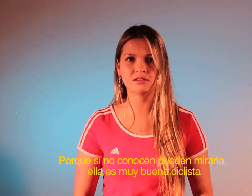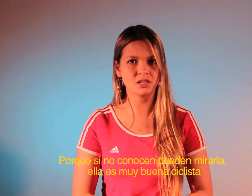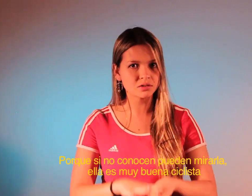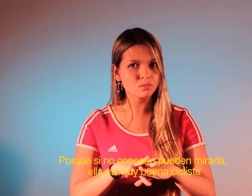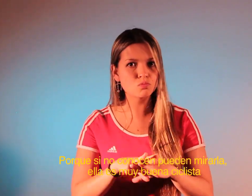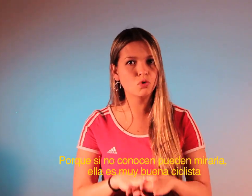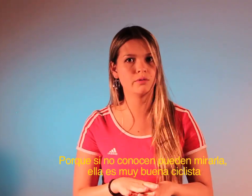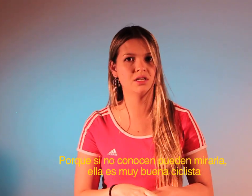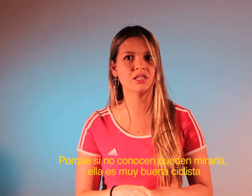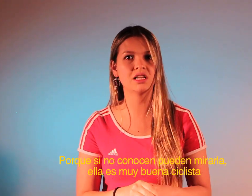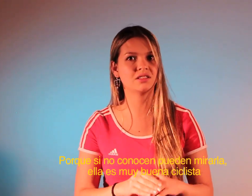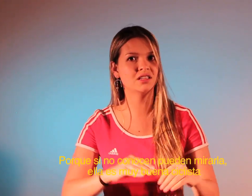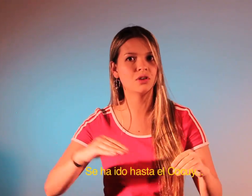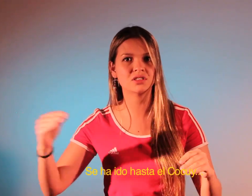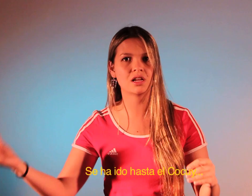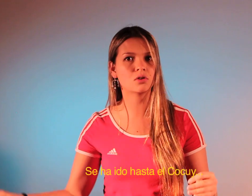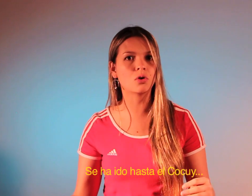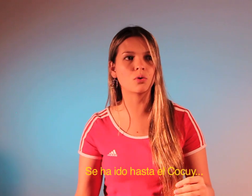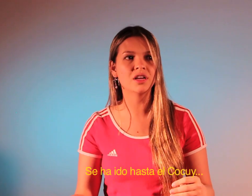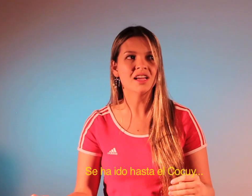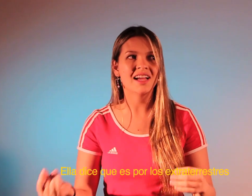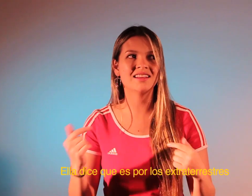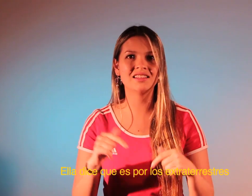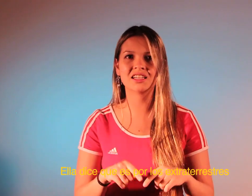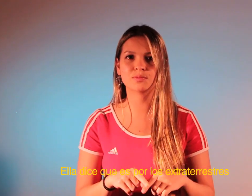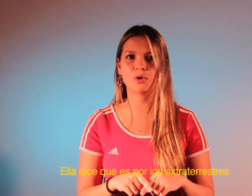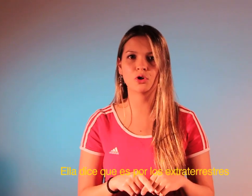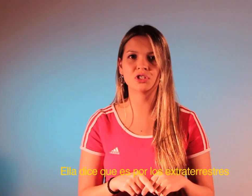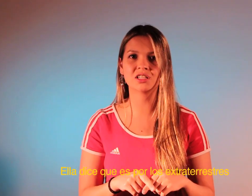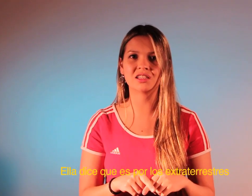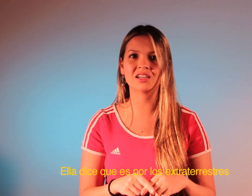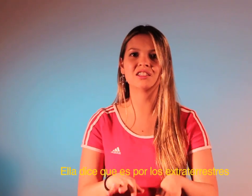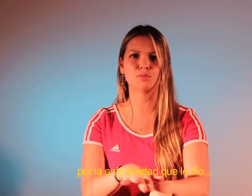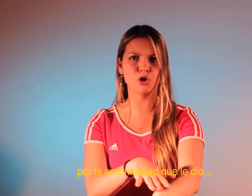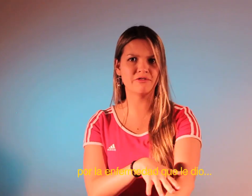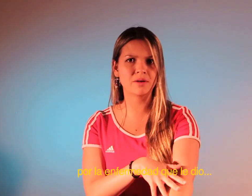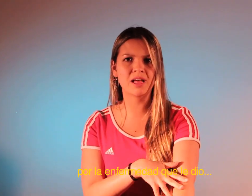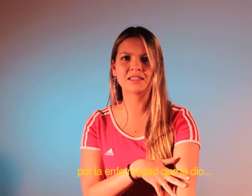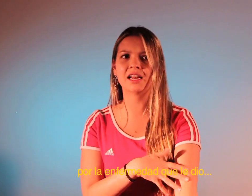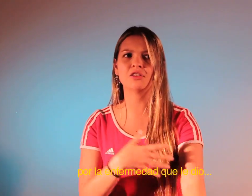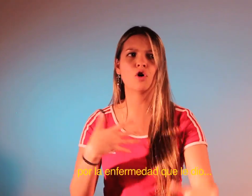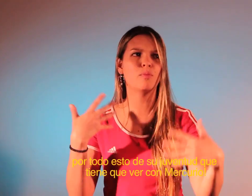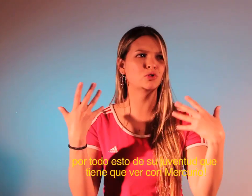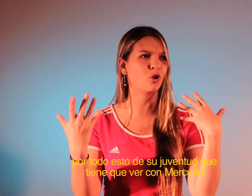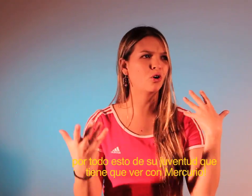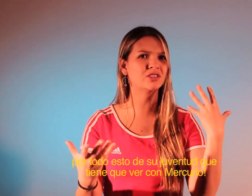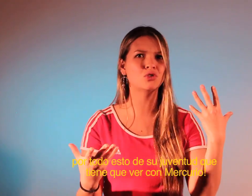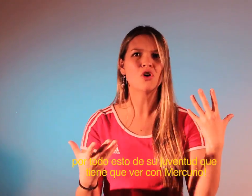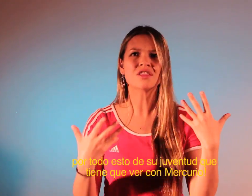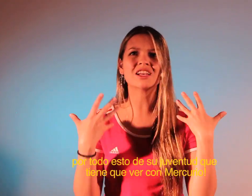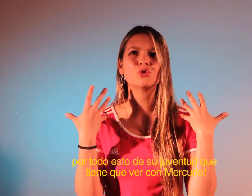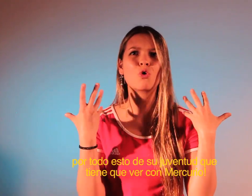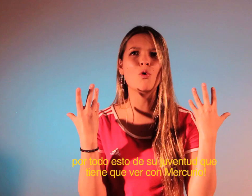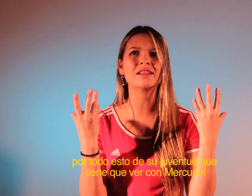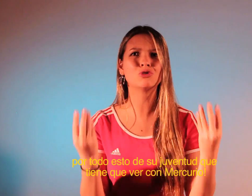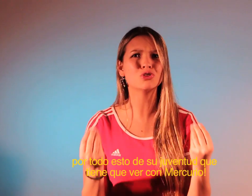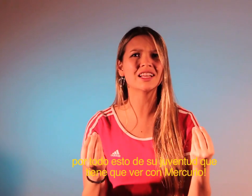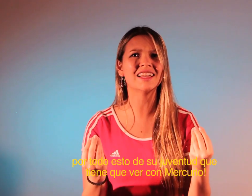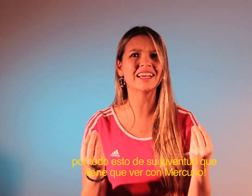es muy buena ciclista, se ha ido hasta el Cocuy. Ella dice que es por los extraterrestres, por la enfermedad que le dio, por todo esto de su juventud que tiene que